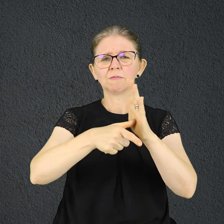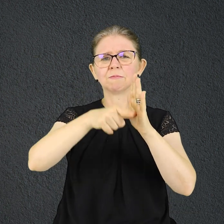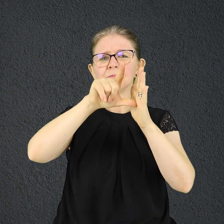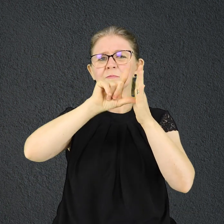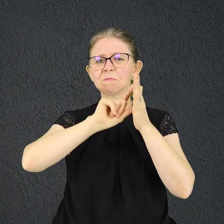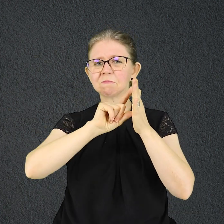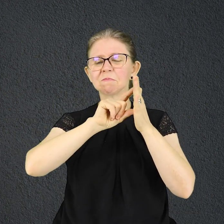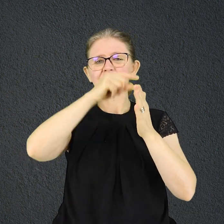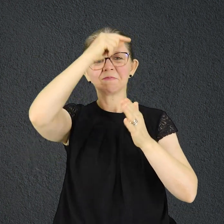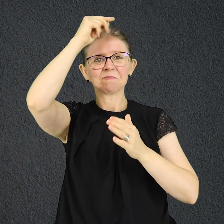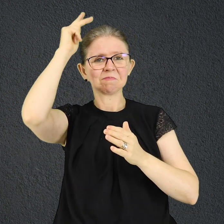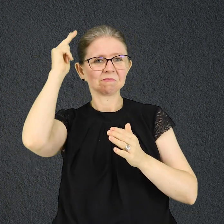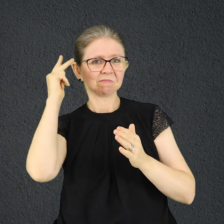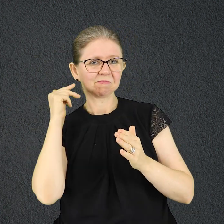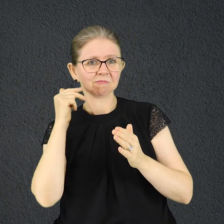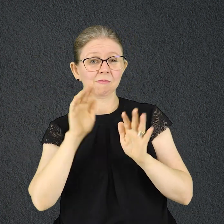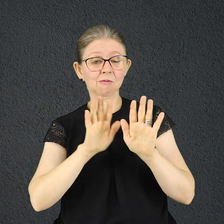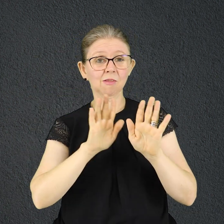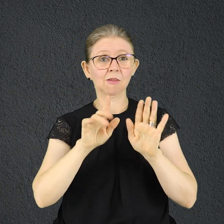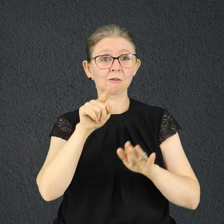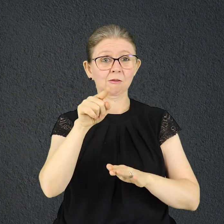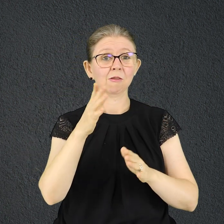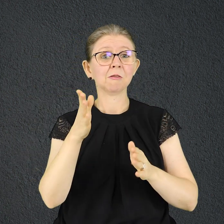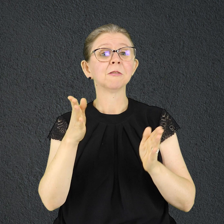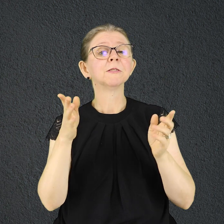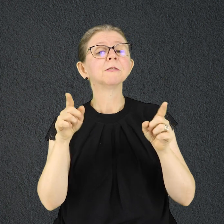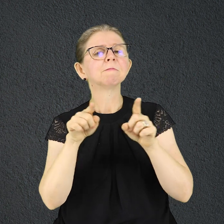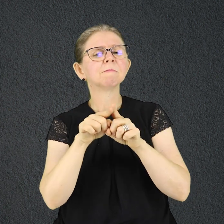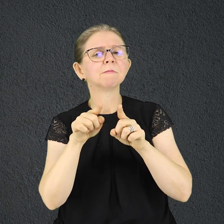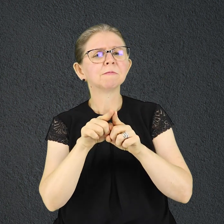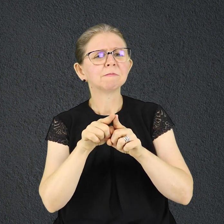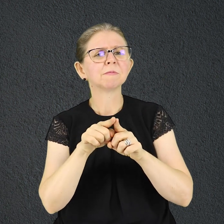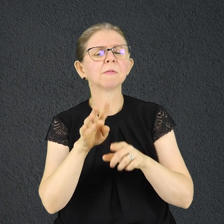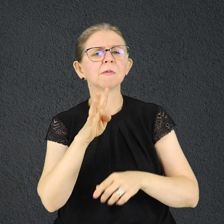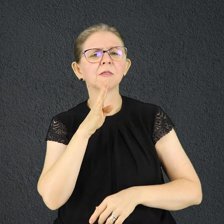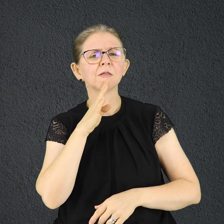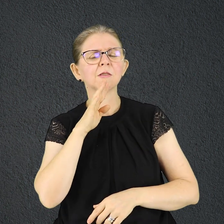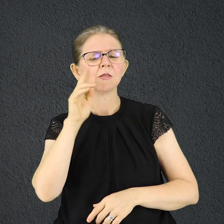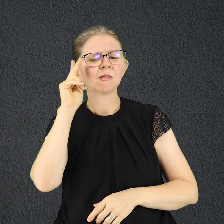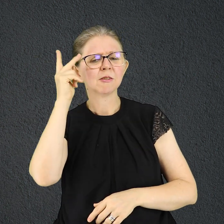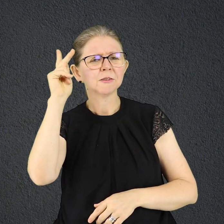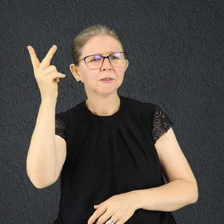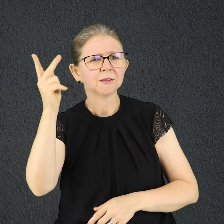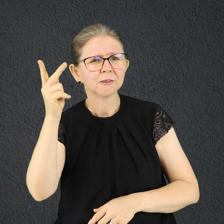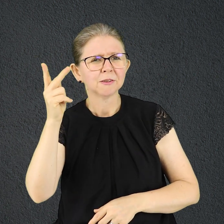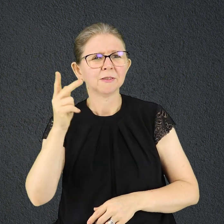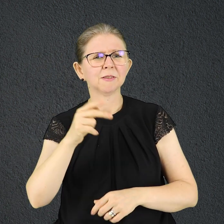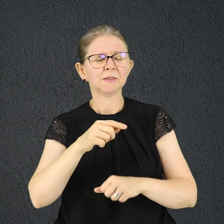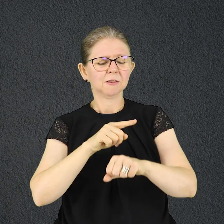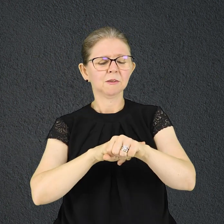presentes se acumulam embaixo da árvore, mas não é permitido abri-los antes da hora da festa. O autor contava,